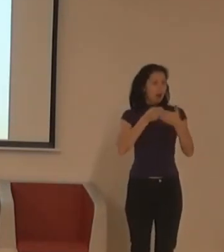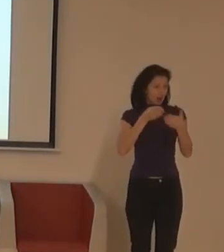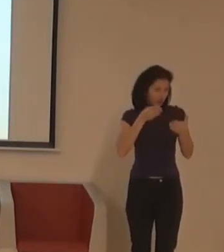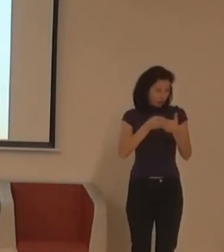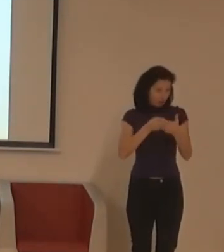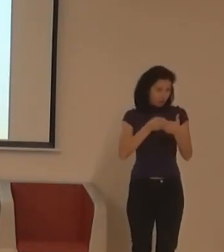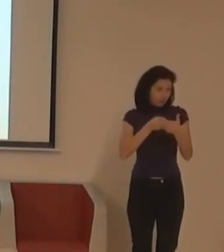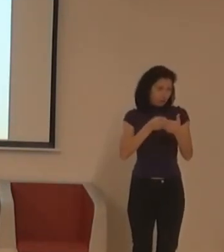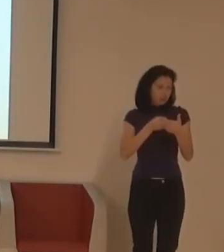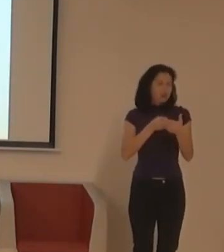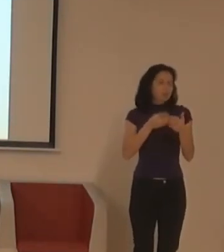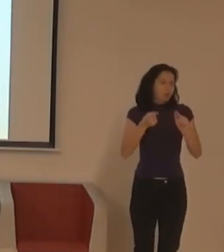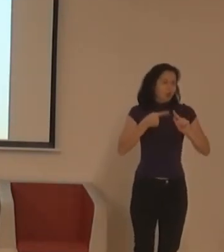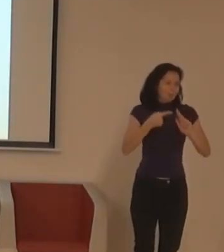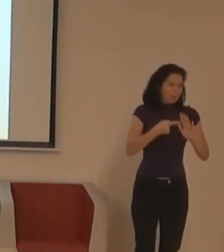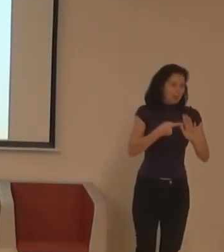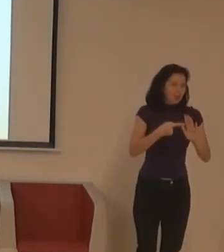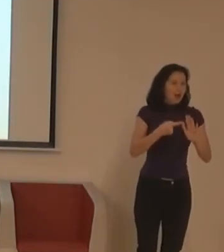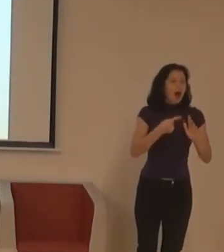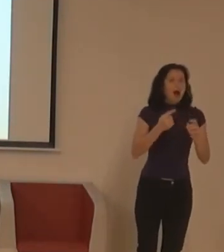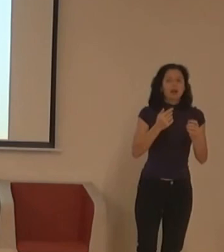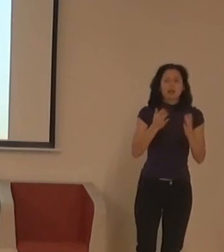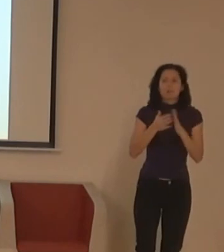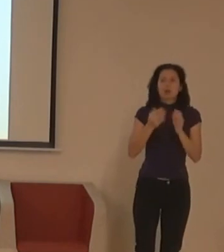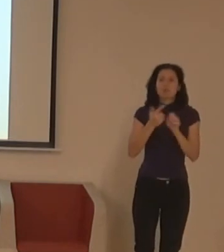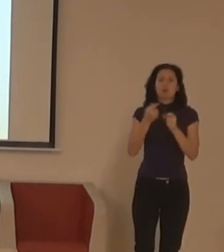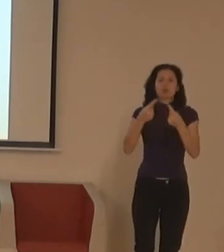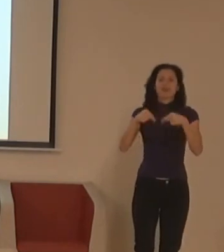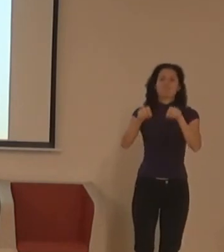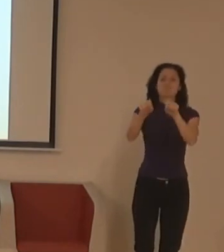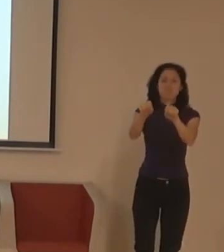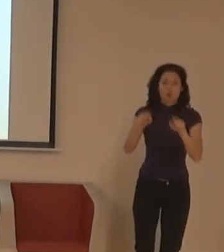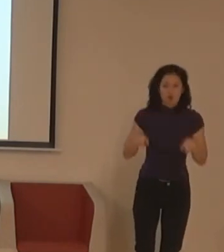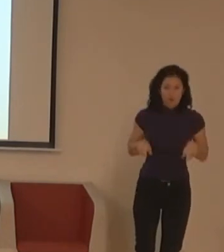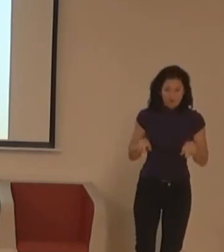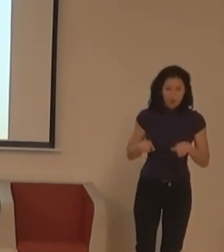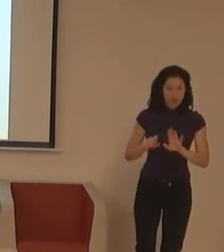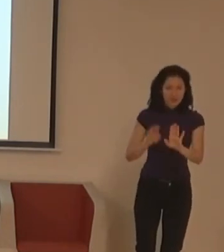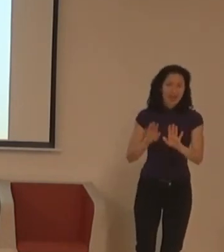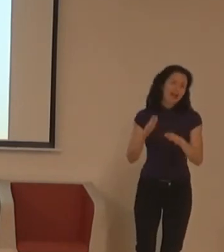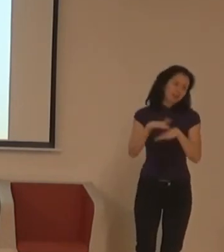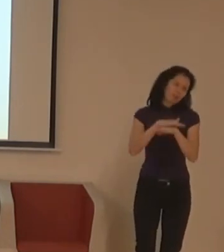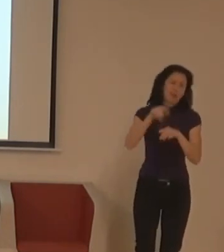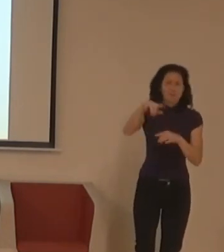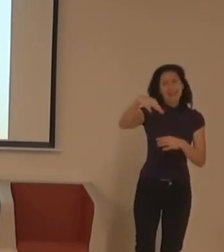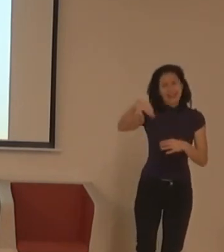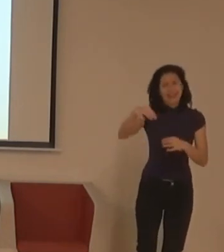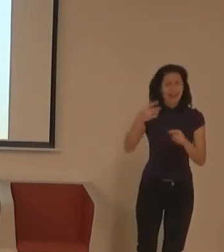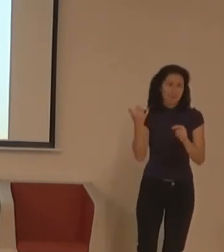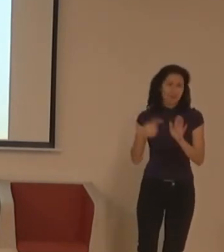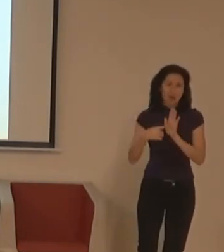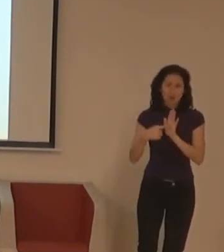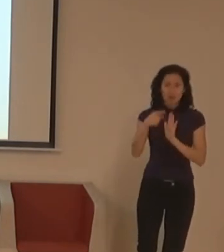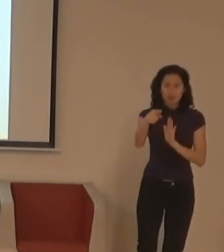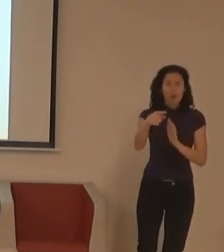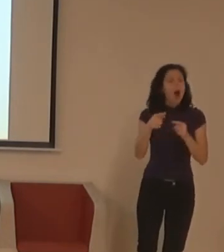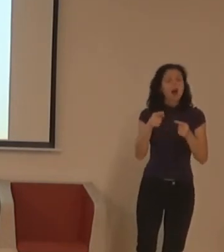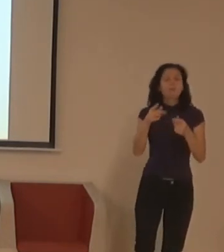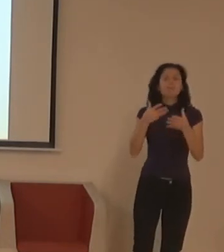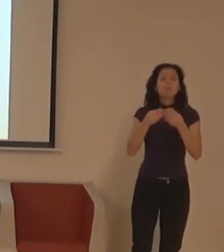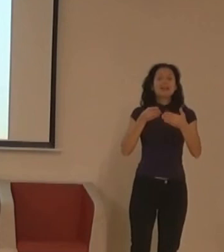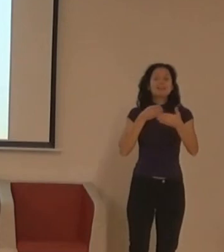použije i někdo jiný, než je naše kolegy na vozejku, na kterou pořád ukazuje, se omlouvám, ale je tady jediná. Ale třeba táta skočána,